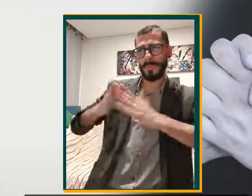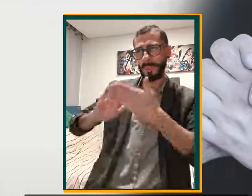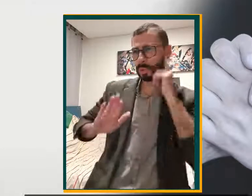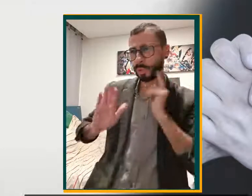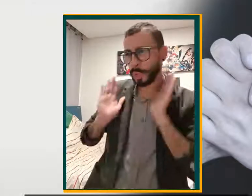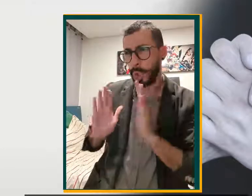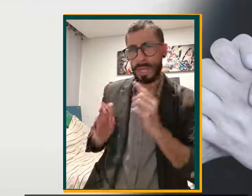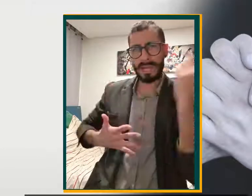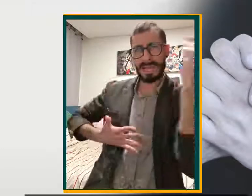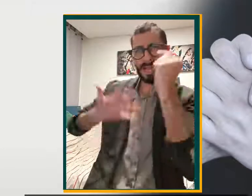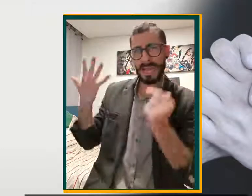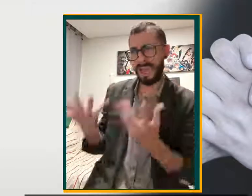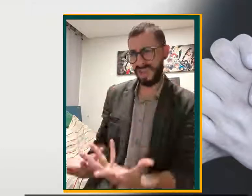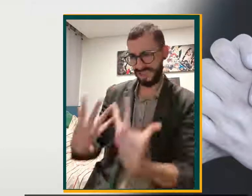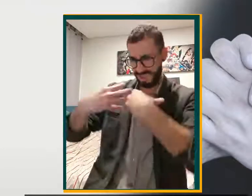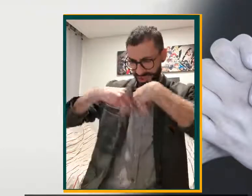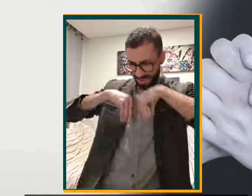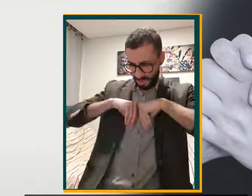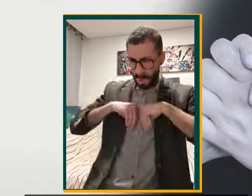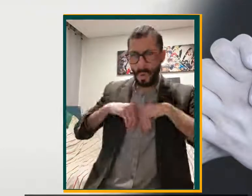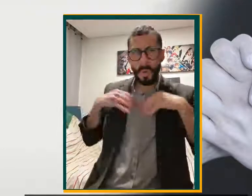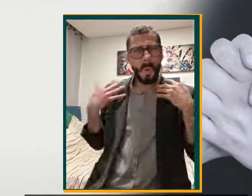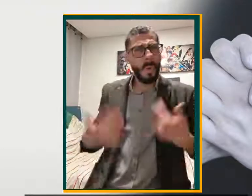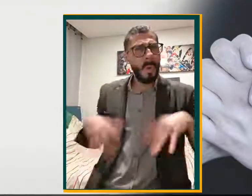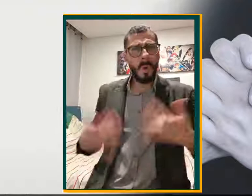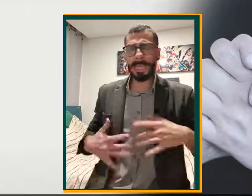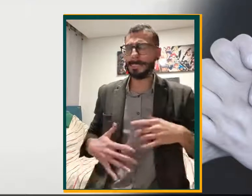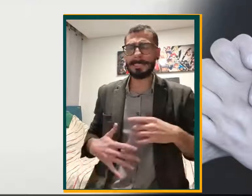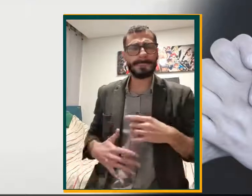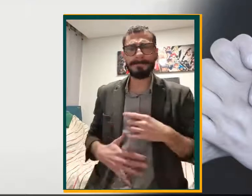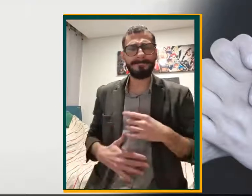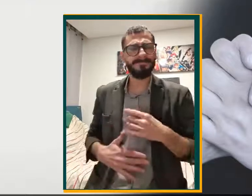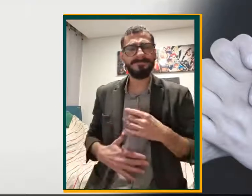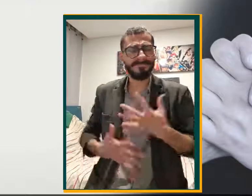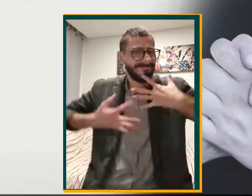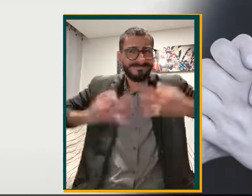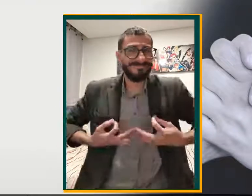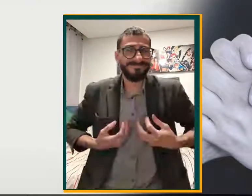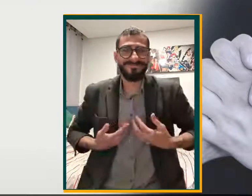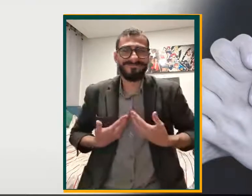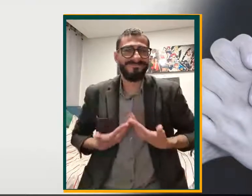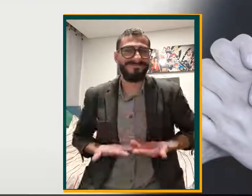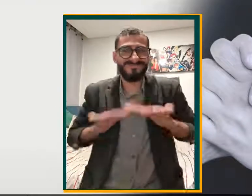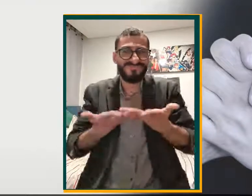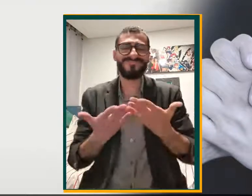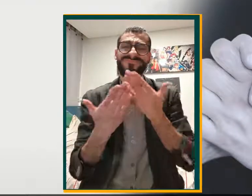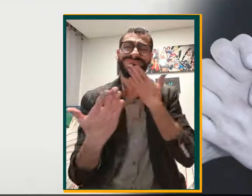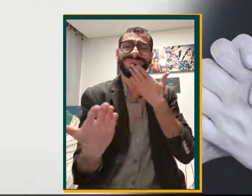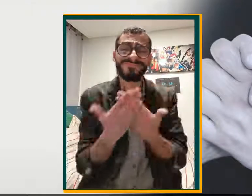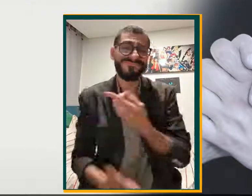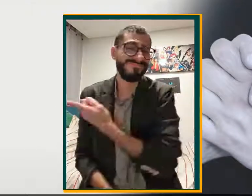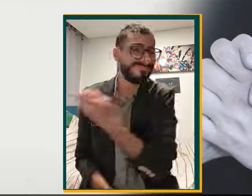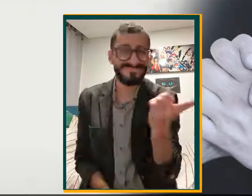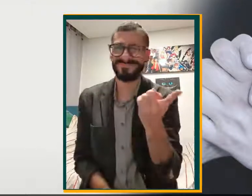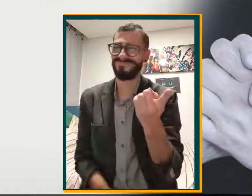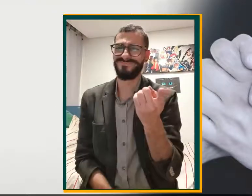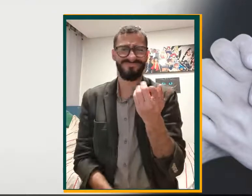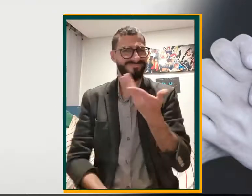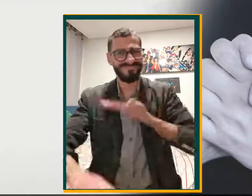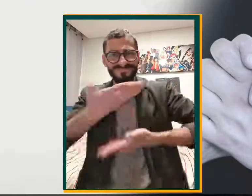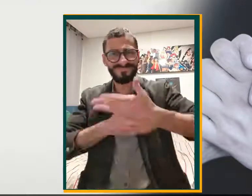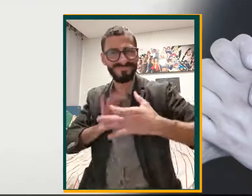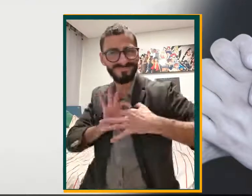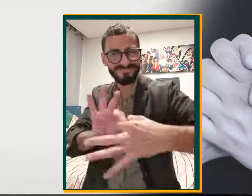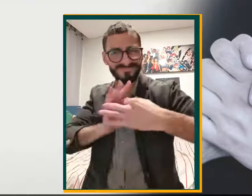Así que realmente quiero agradecerles por su trabajo. Queremos seguir trabajando de la mano y queremos que este día se sientan felices.